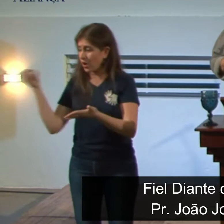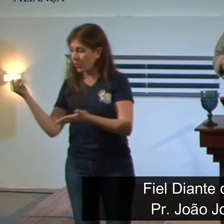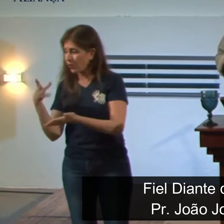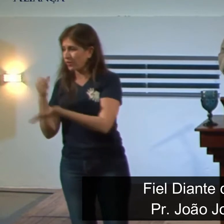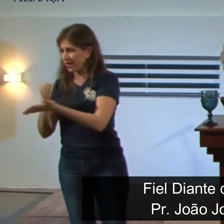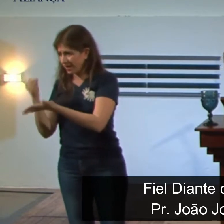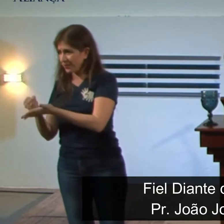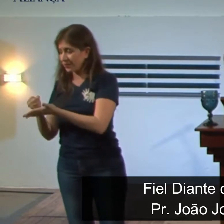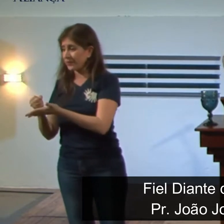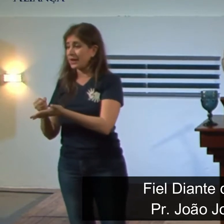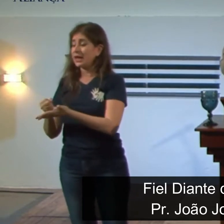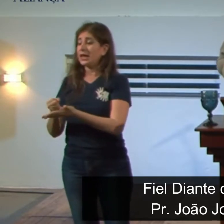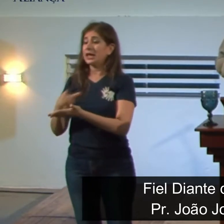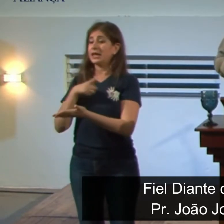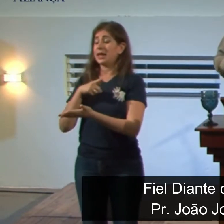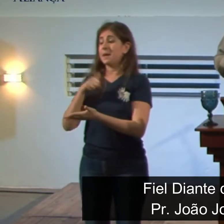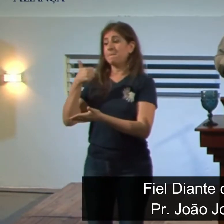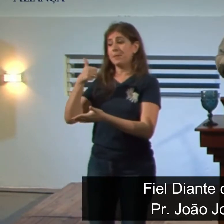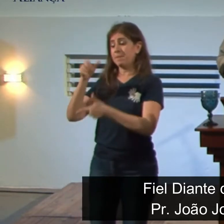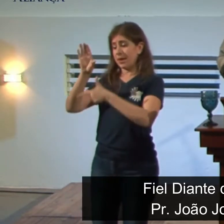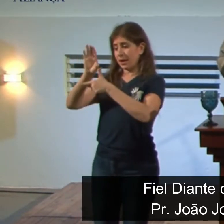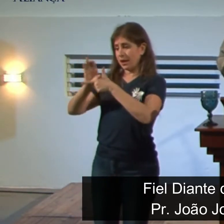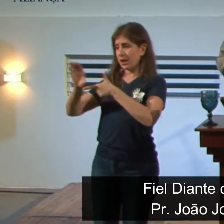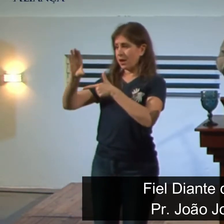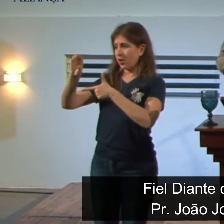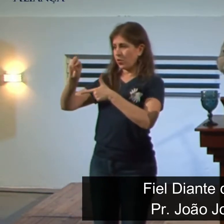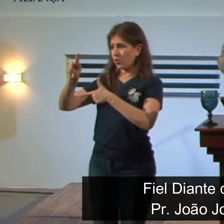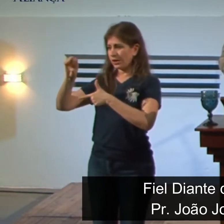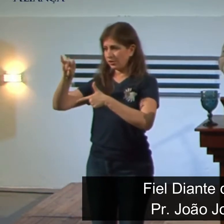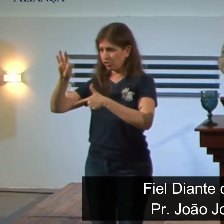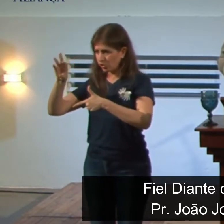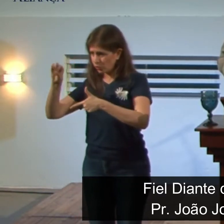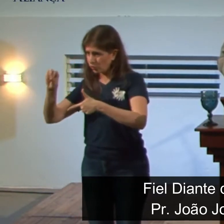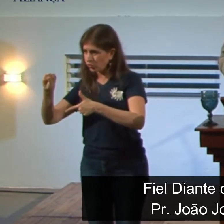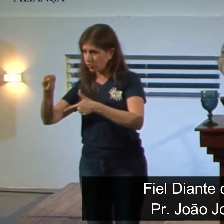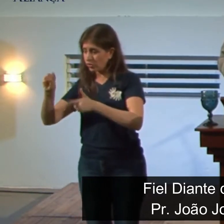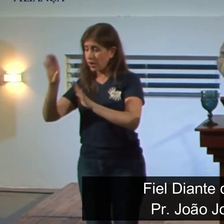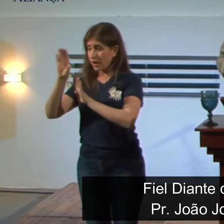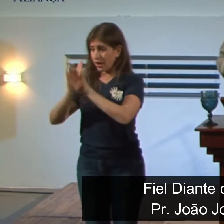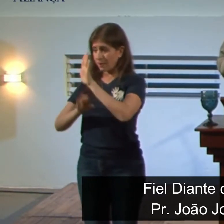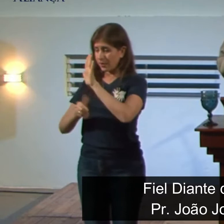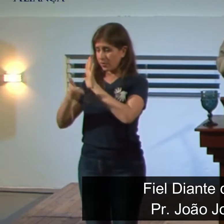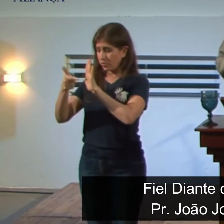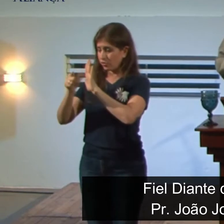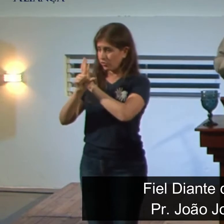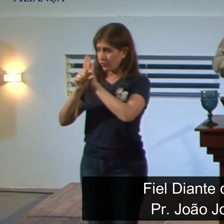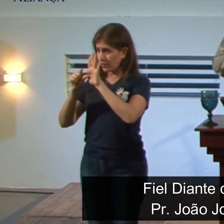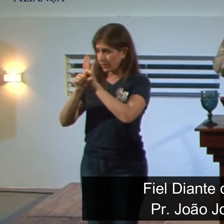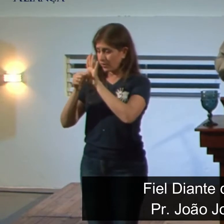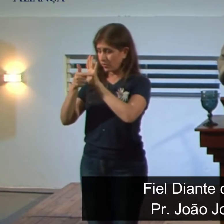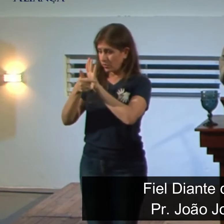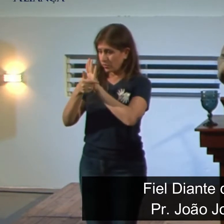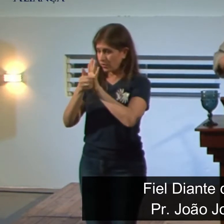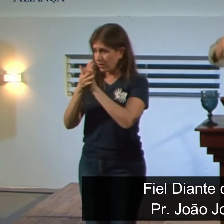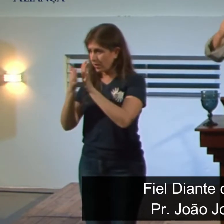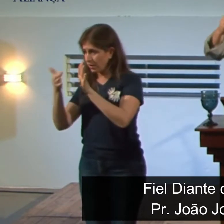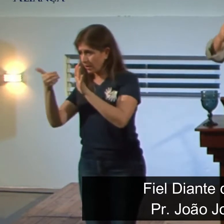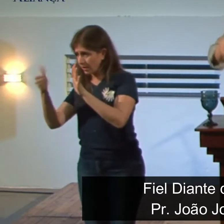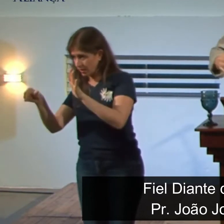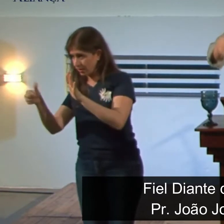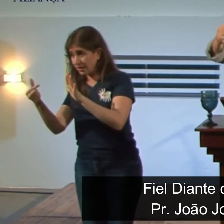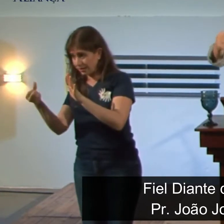do versículo 2 ao versículo 16. 1 Coríntios, capítulo 2, do versículo 2 ao versículo 16, que diz assim, o apóstolo Paulo escrevendo aos Coríntios,